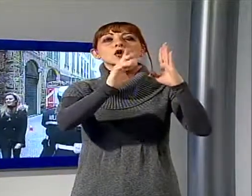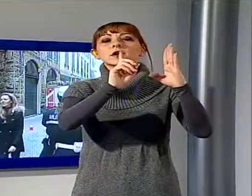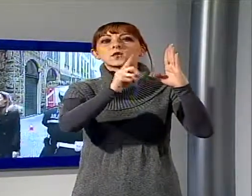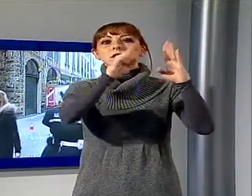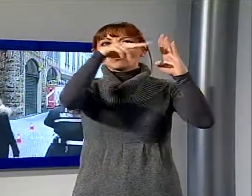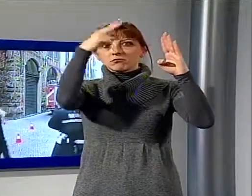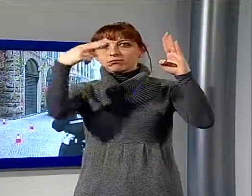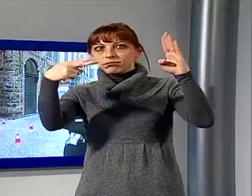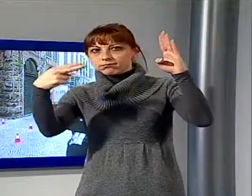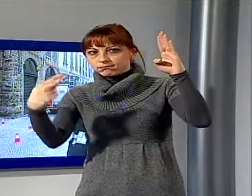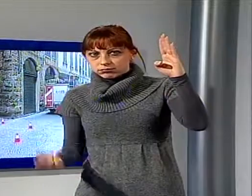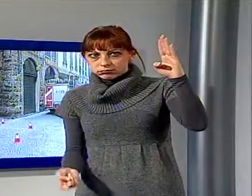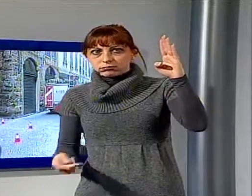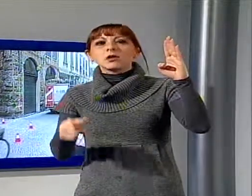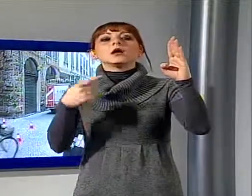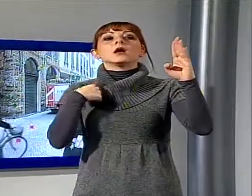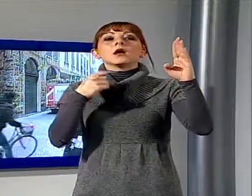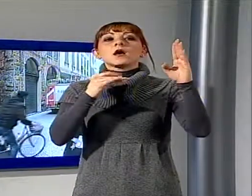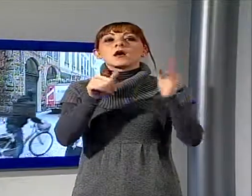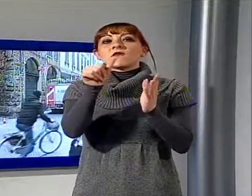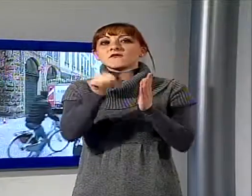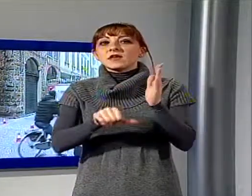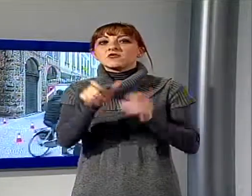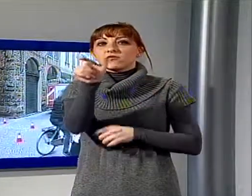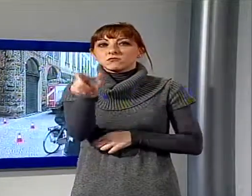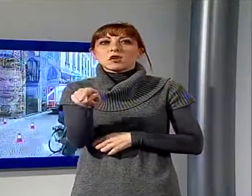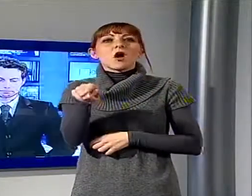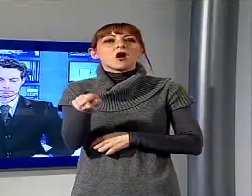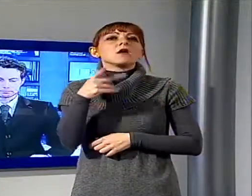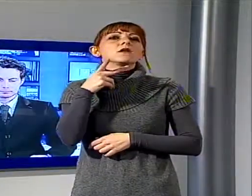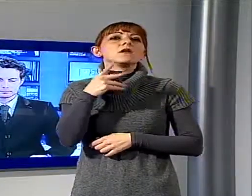ferendo lievemente una turista al settimo mese di gravidanza.